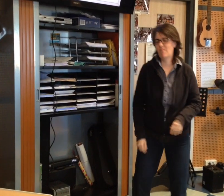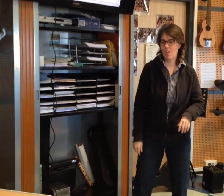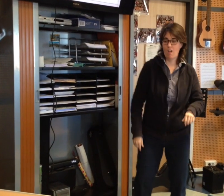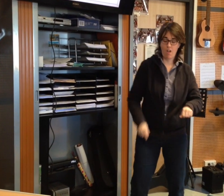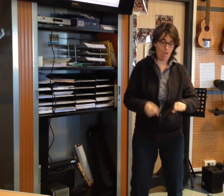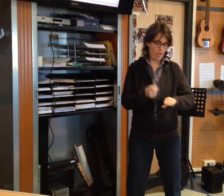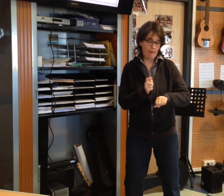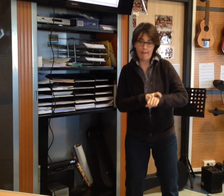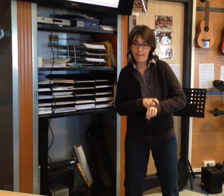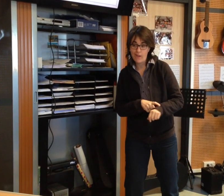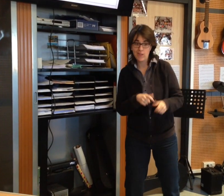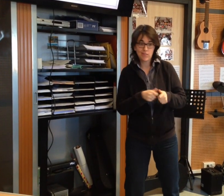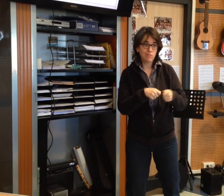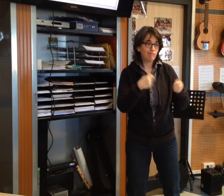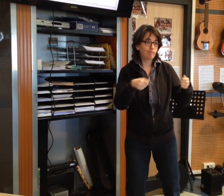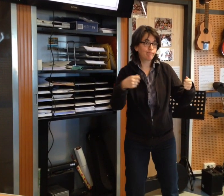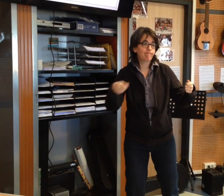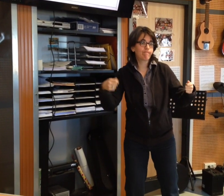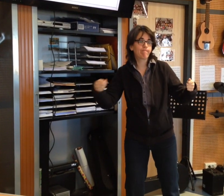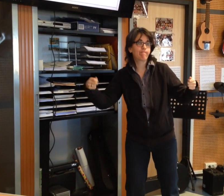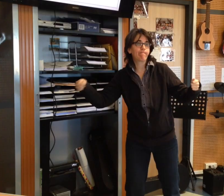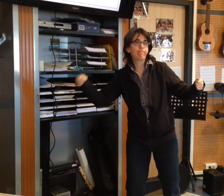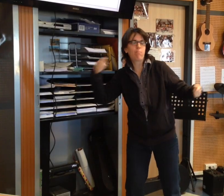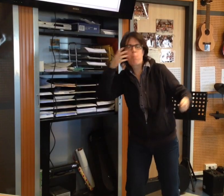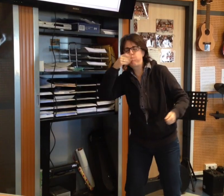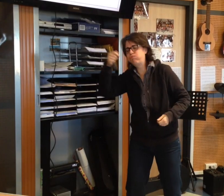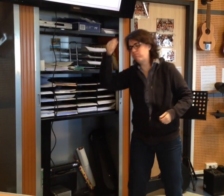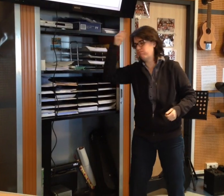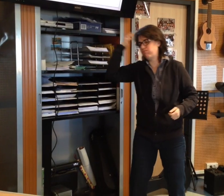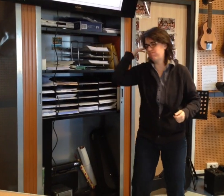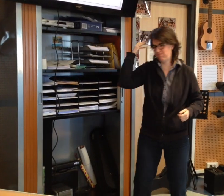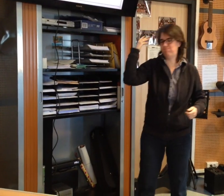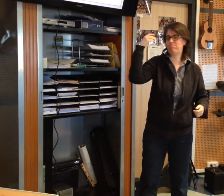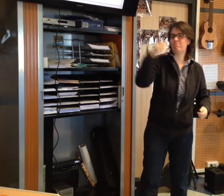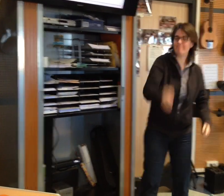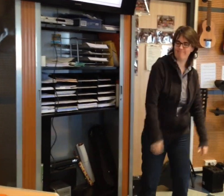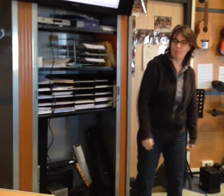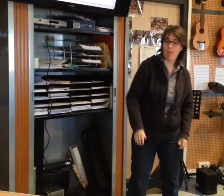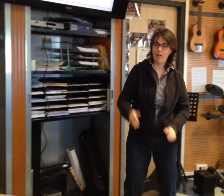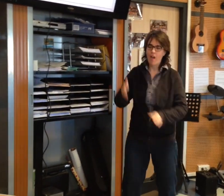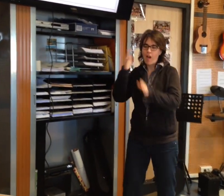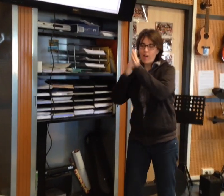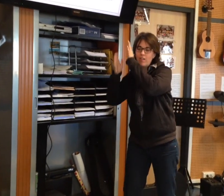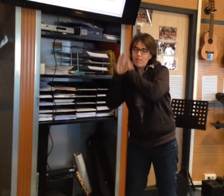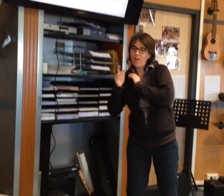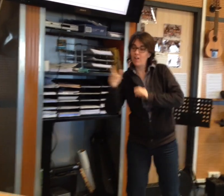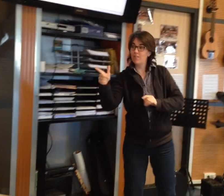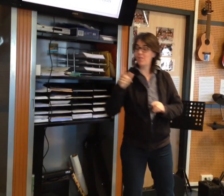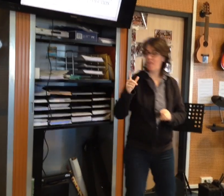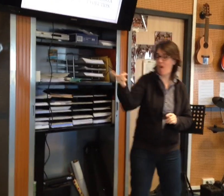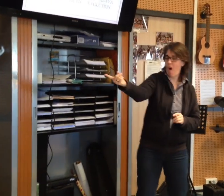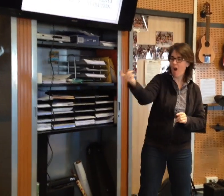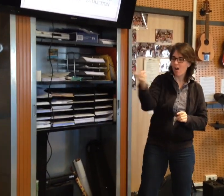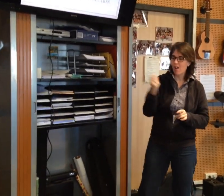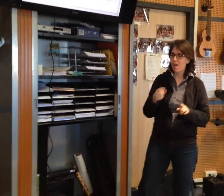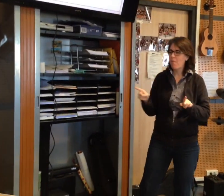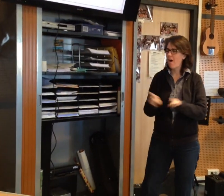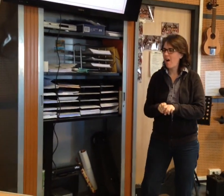Qui ne se soucie jamais Quand je pense qu'elle Était comme moi